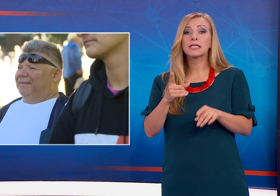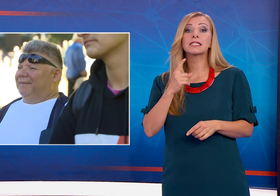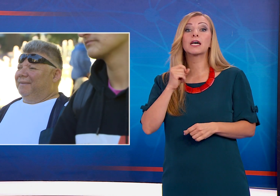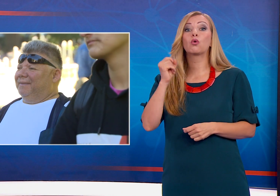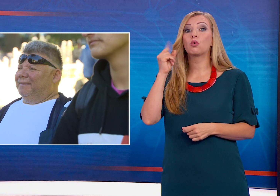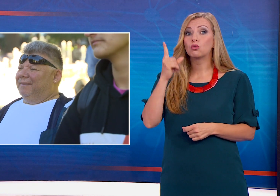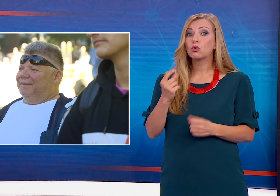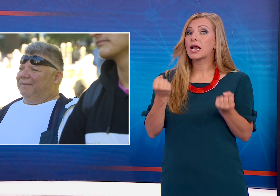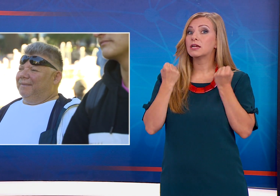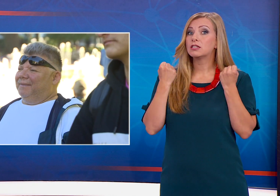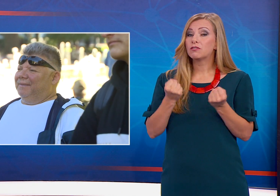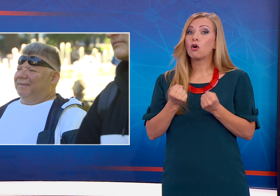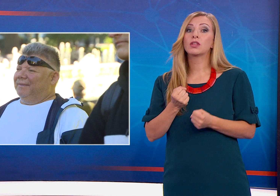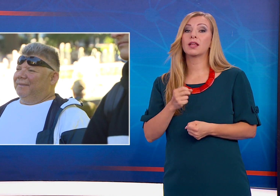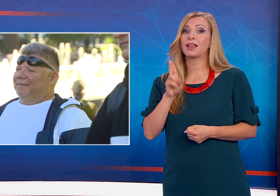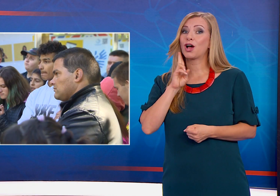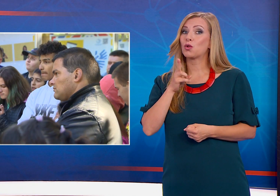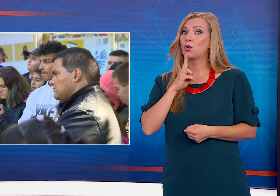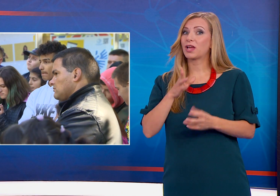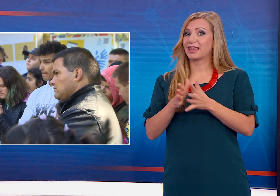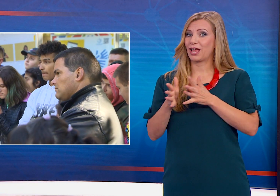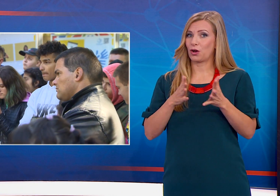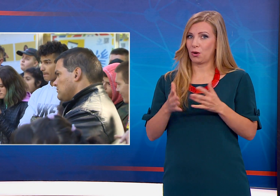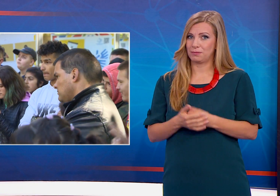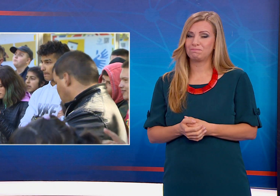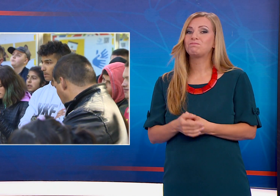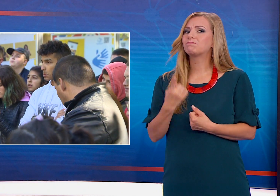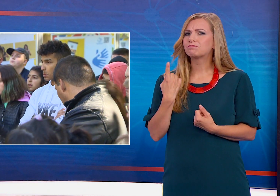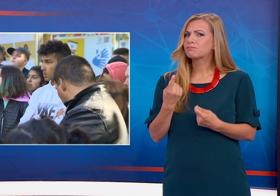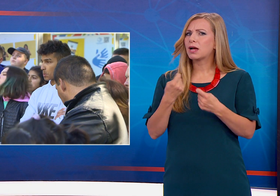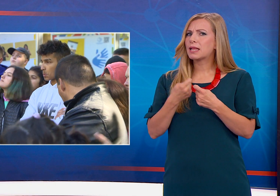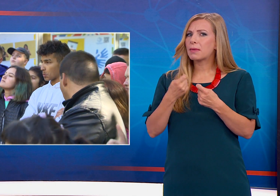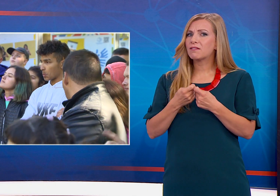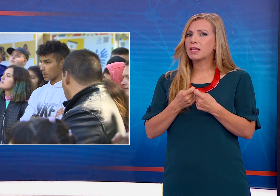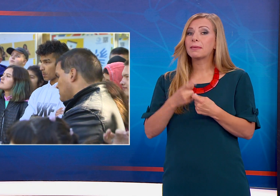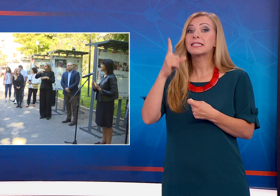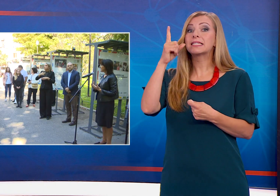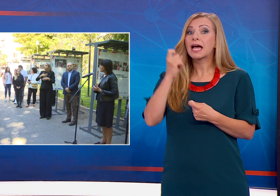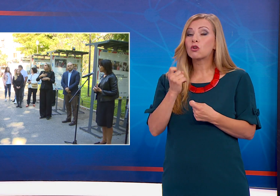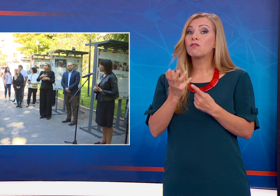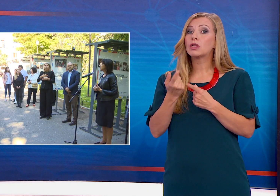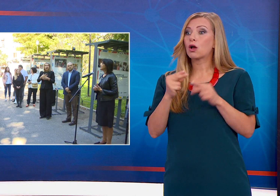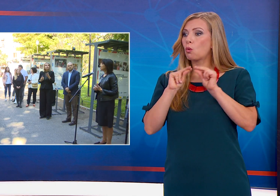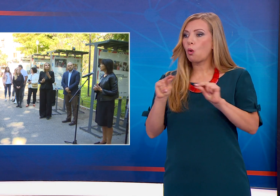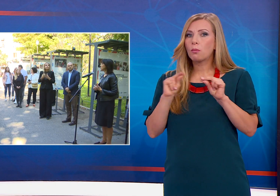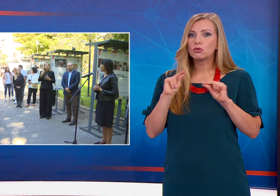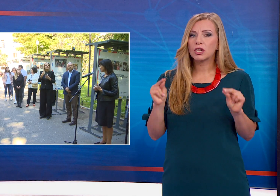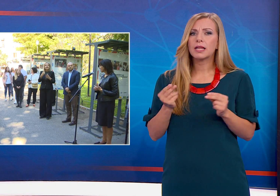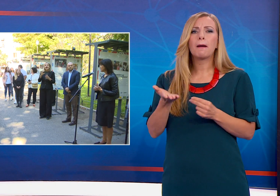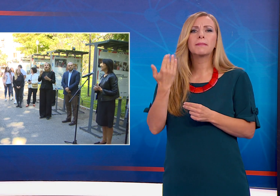и идентичността на глухите хора. Като проведахме пилотно няколко такива още през миналата пролет, а сега вече